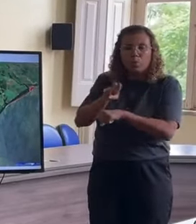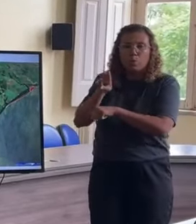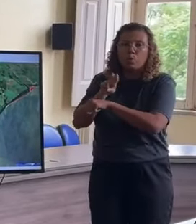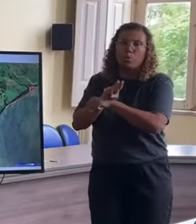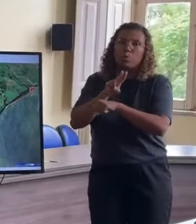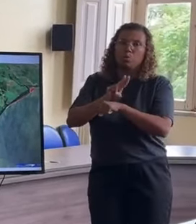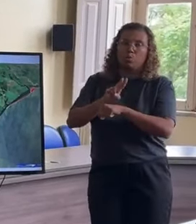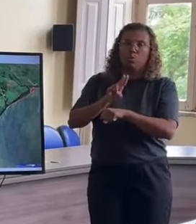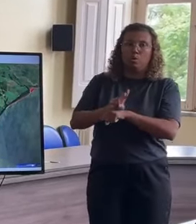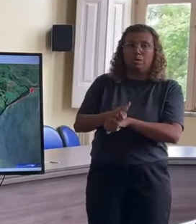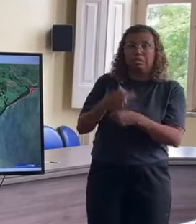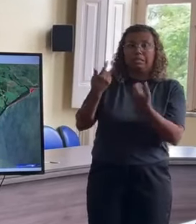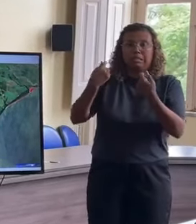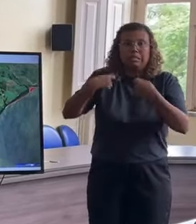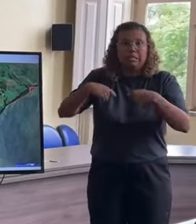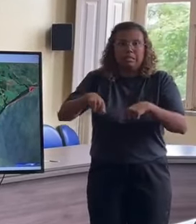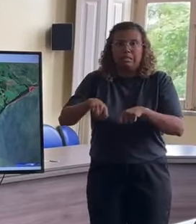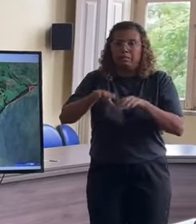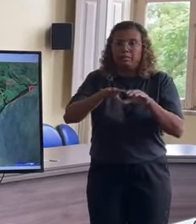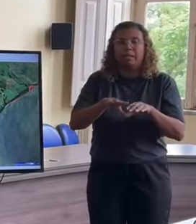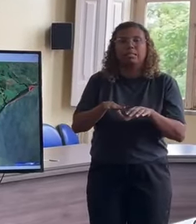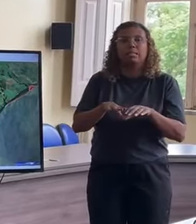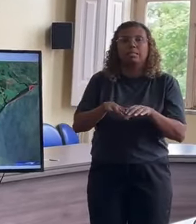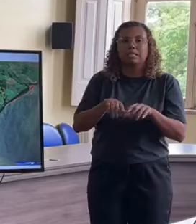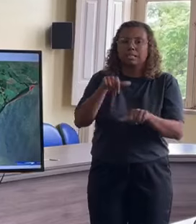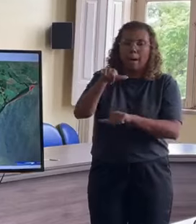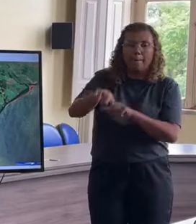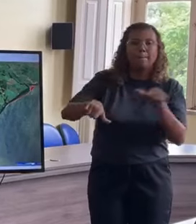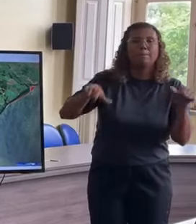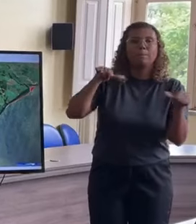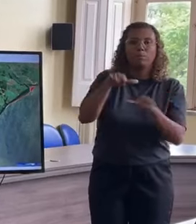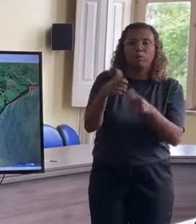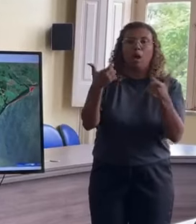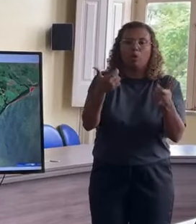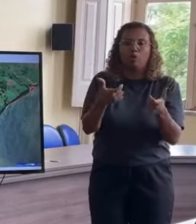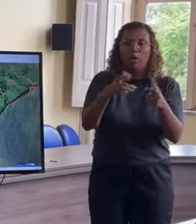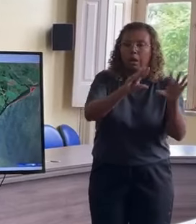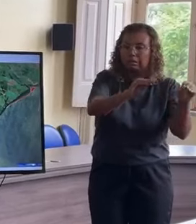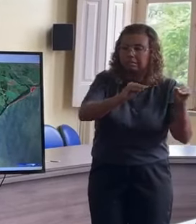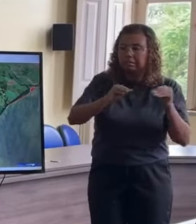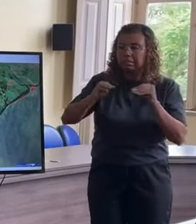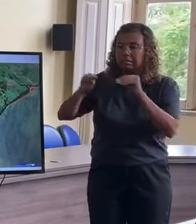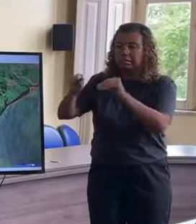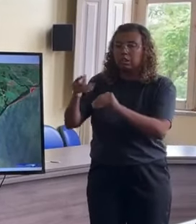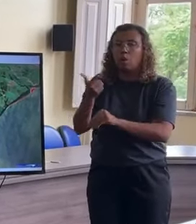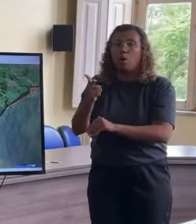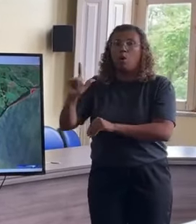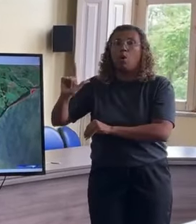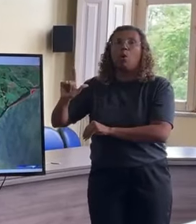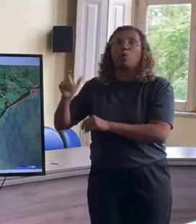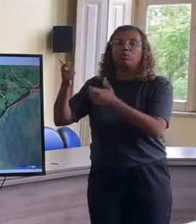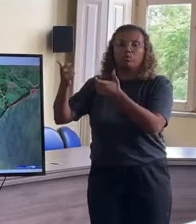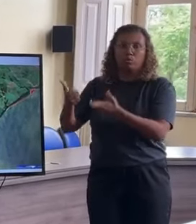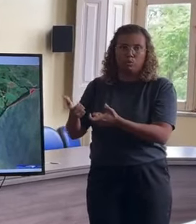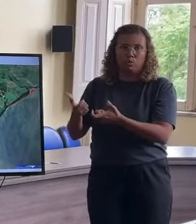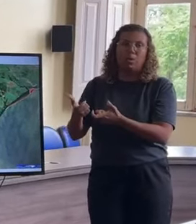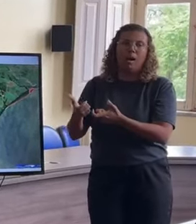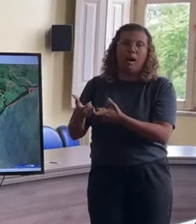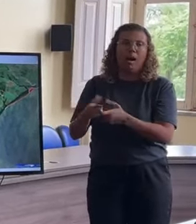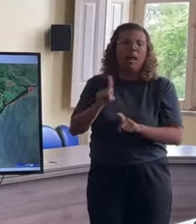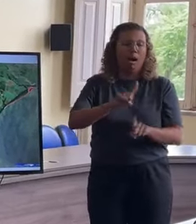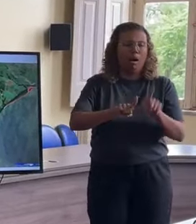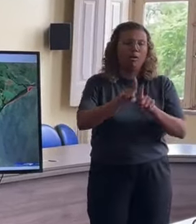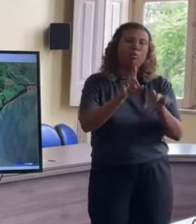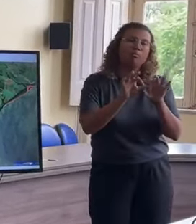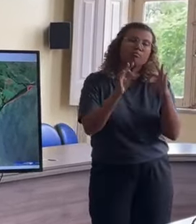necessário a gente vai alterar a localização, levar aquelas famílias, não são muitas famílias ainda que